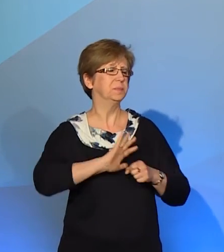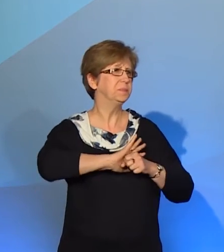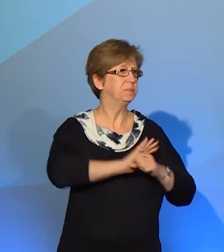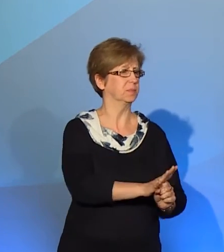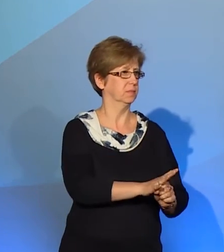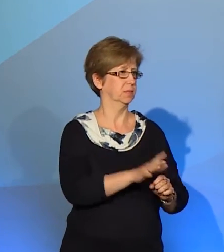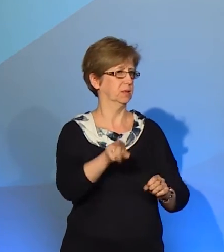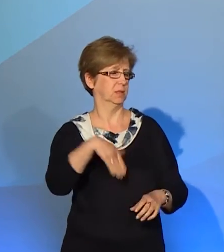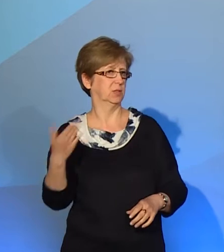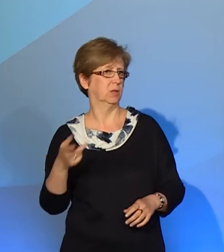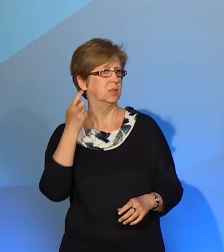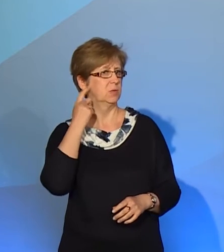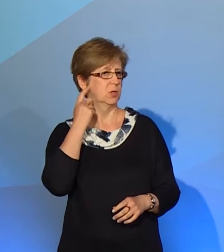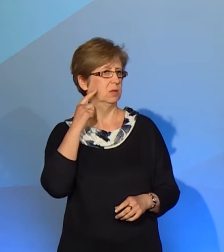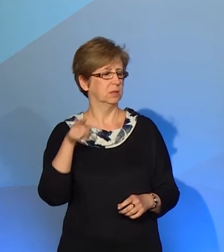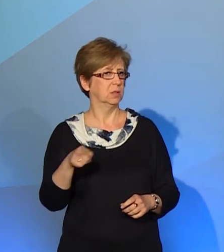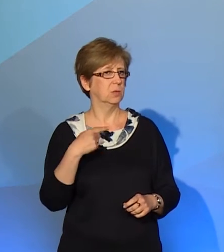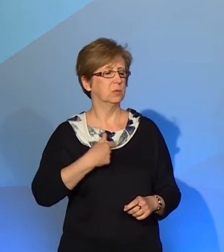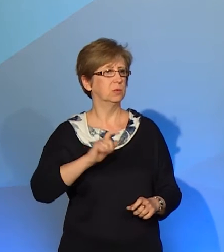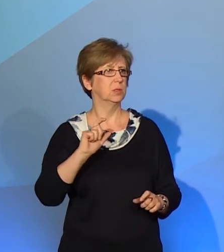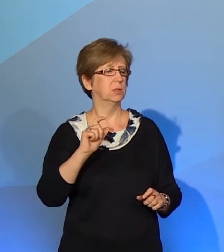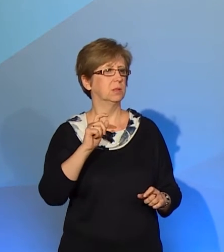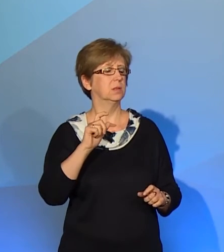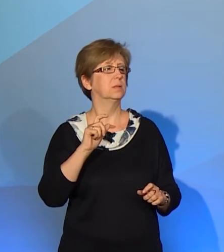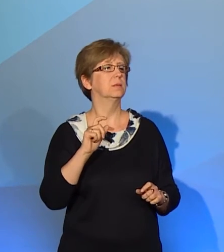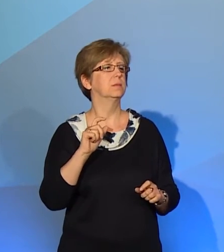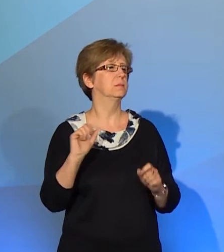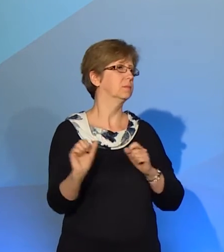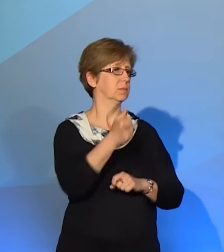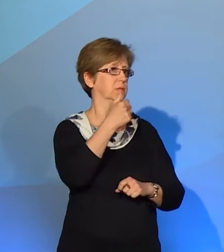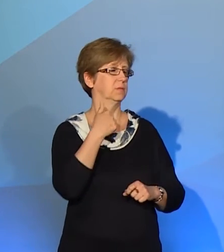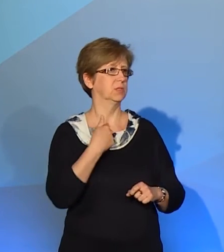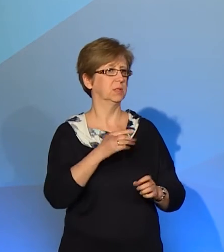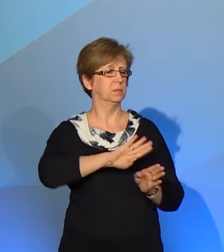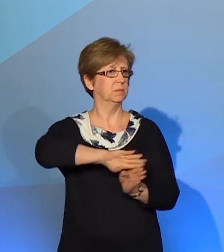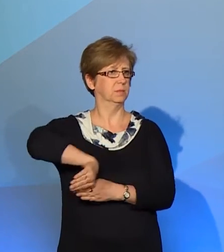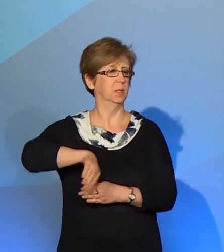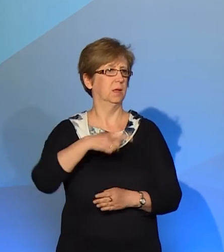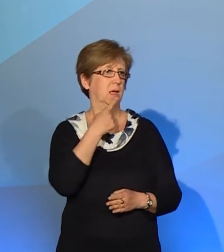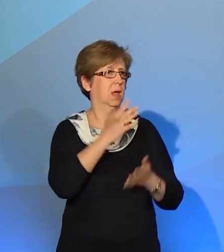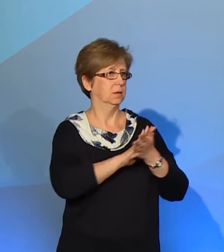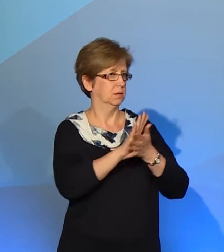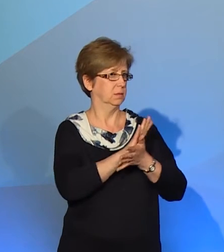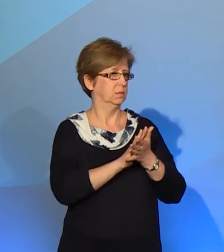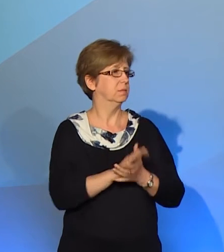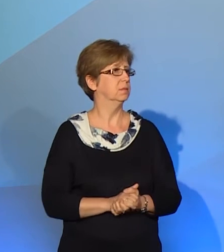strony słyszących, sporekającej przede wszystkim na tym, że język migowy był gdzieś spychany na margines, gdzieś